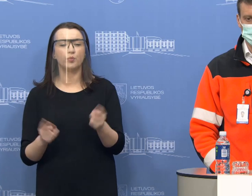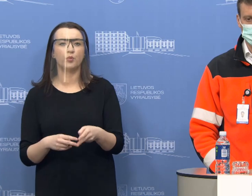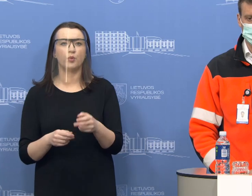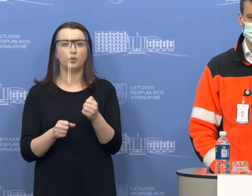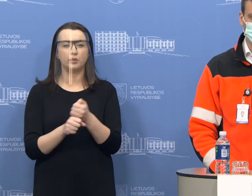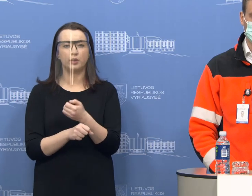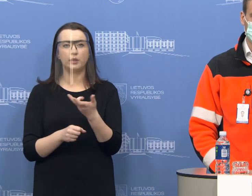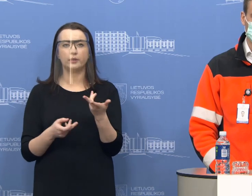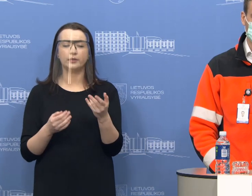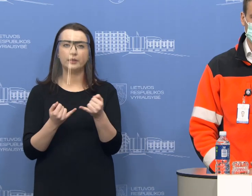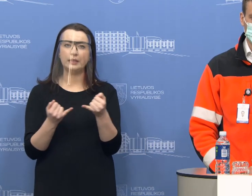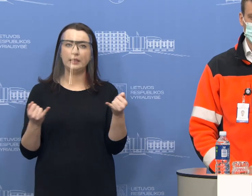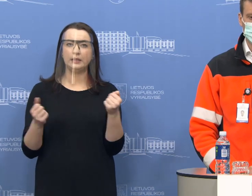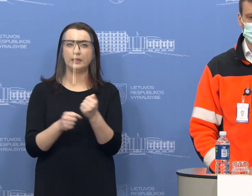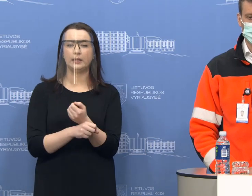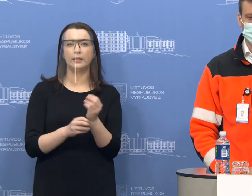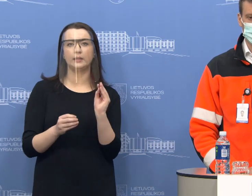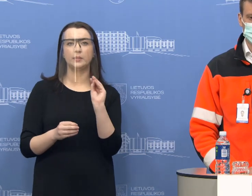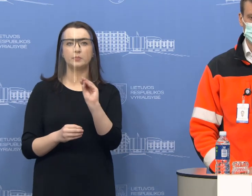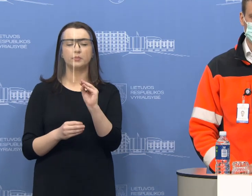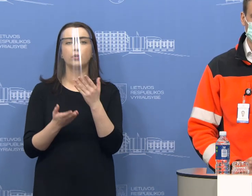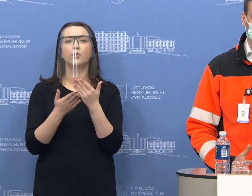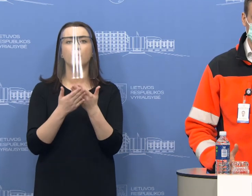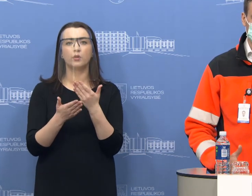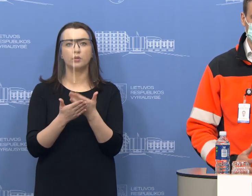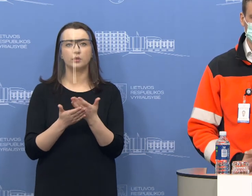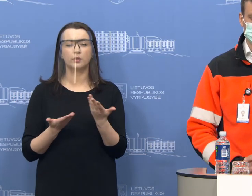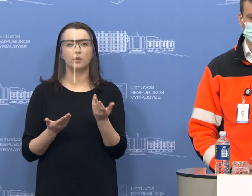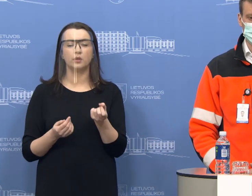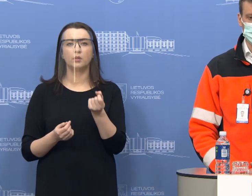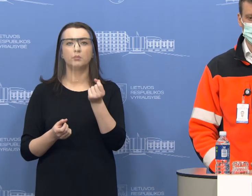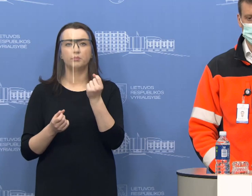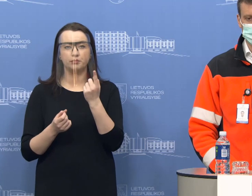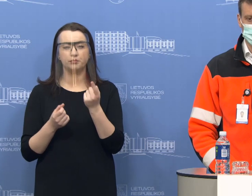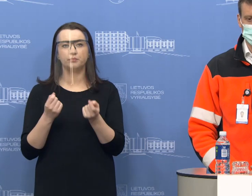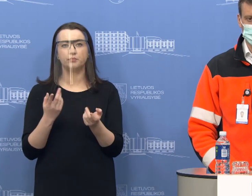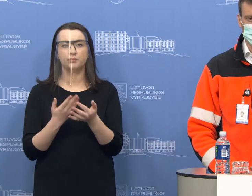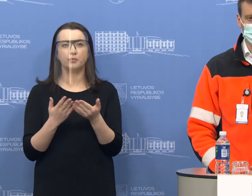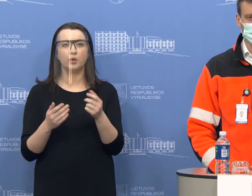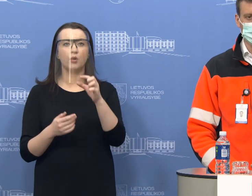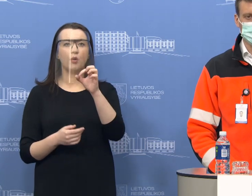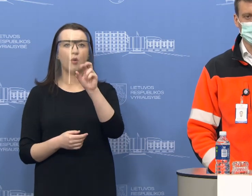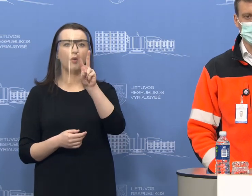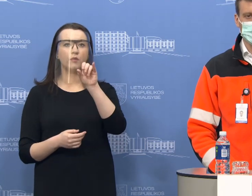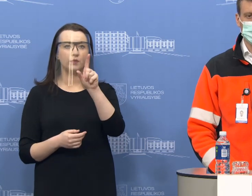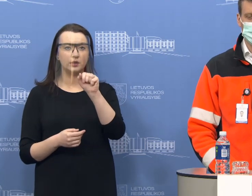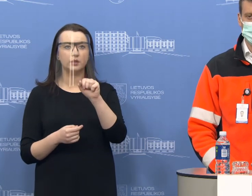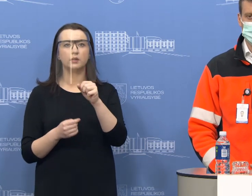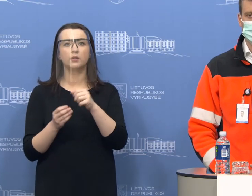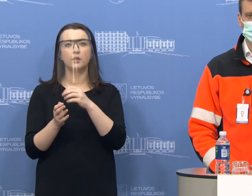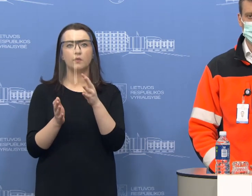tokios linijos turėjimo, kadangi atsiradus COVID-19 grėsmiai,